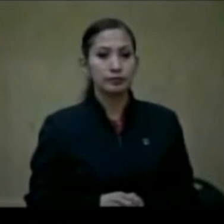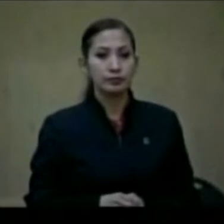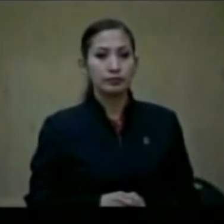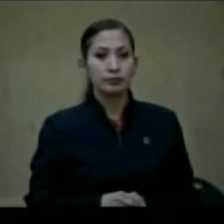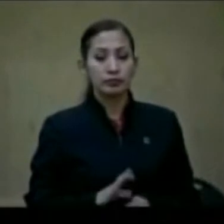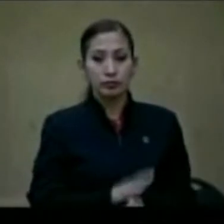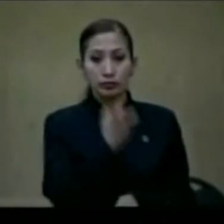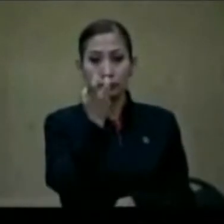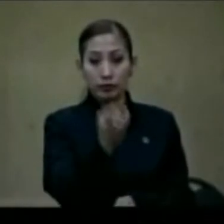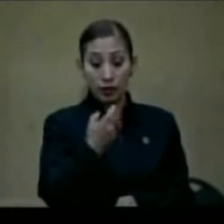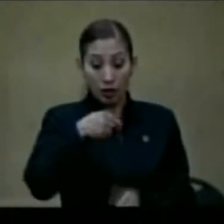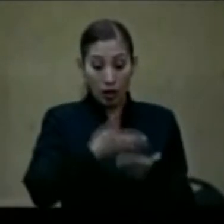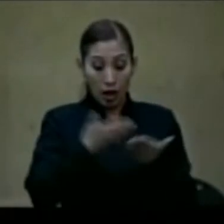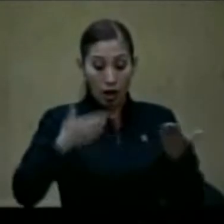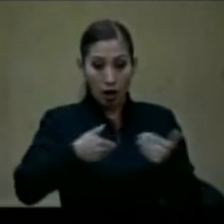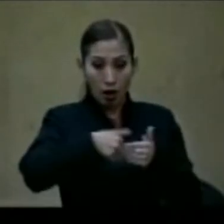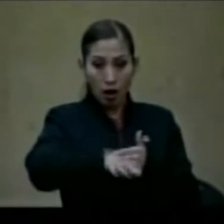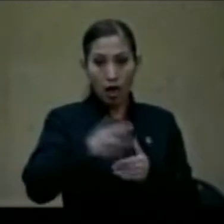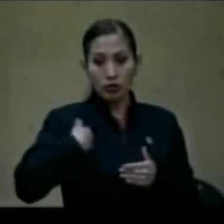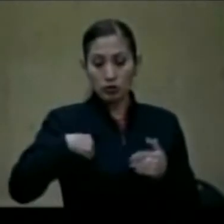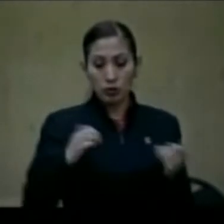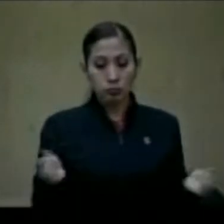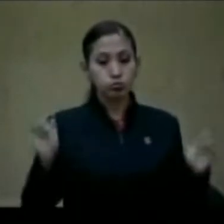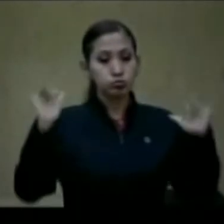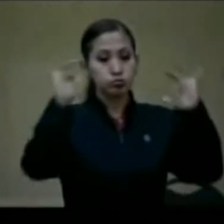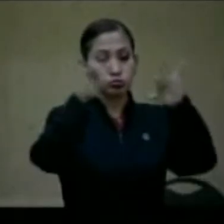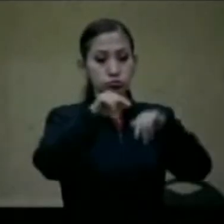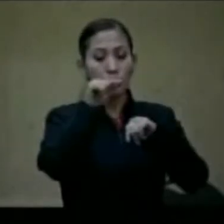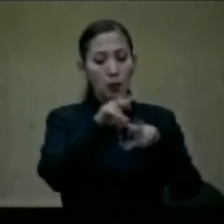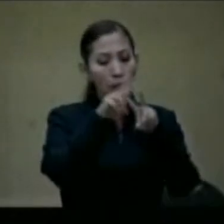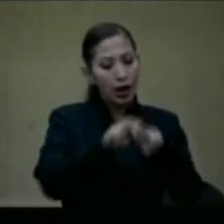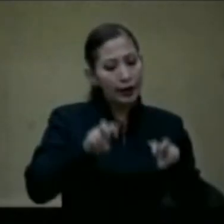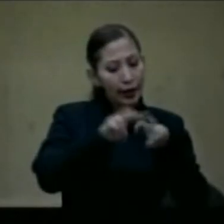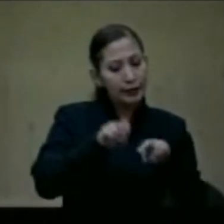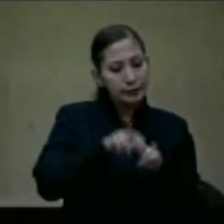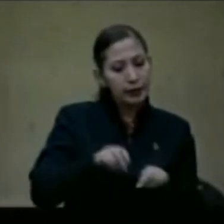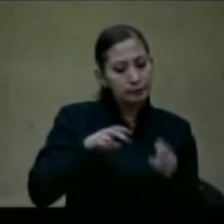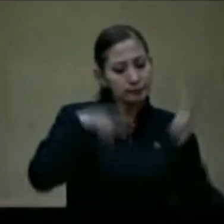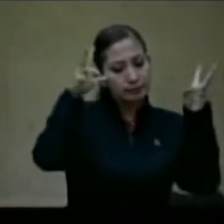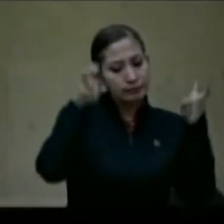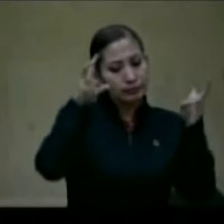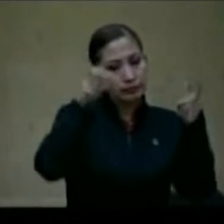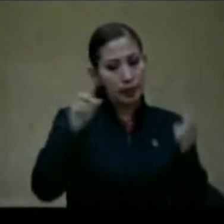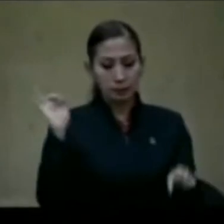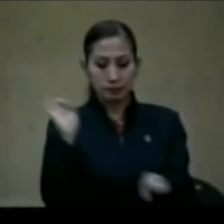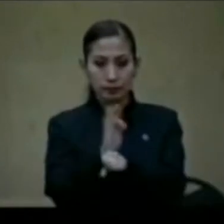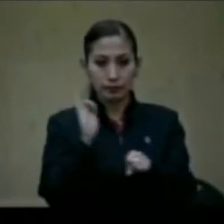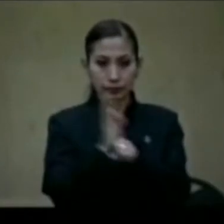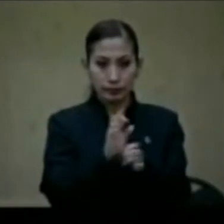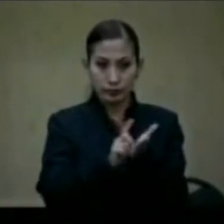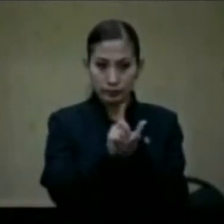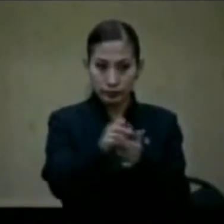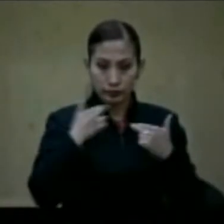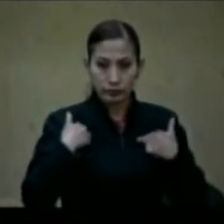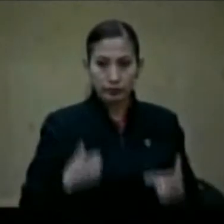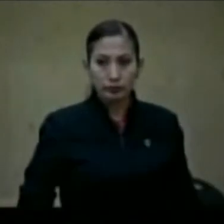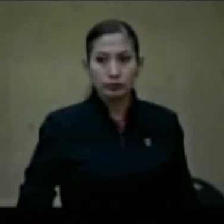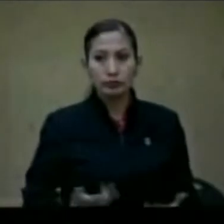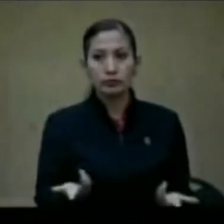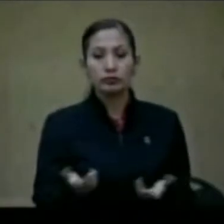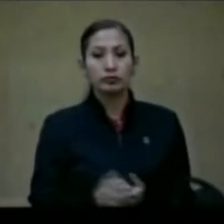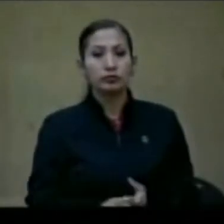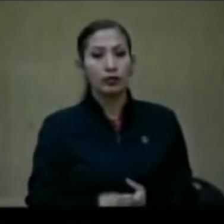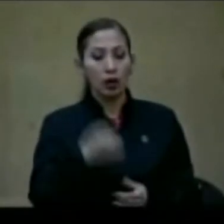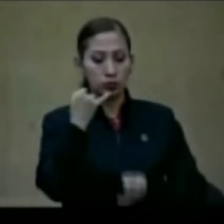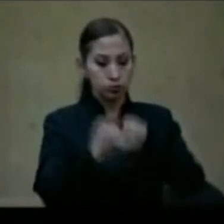Por ello, el día de hoy nos convocan las mesas de análisis tituladas Protección de los Derechos Humanos en Sede